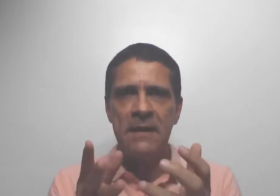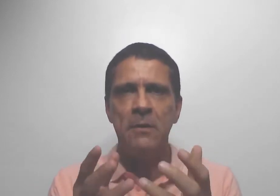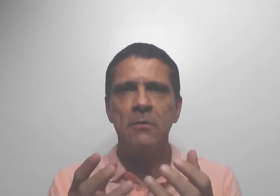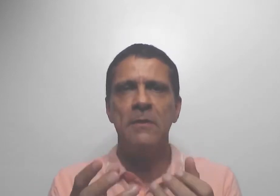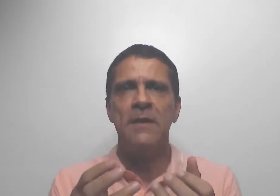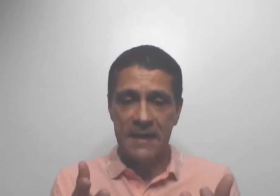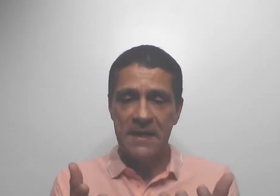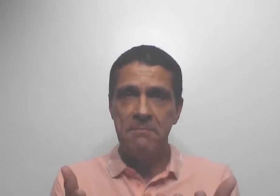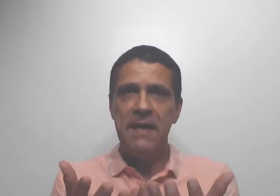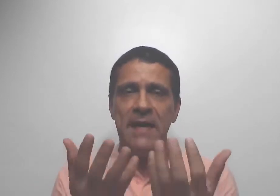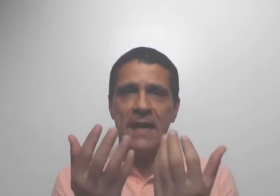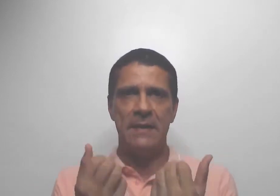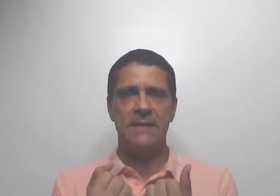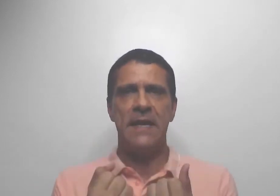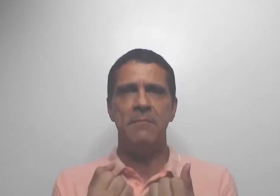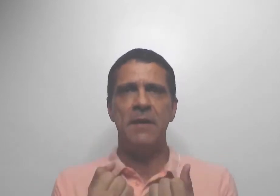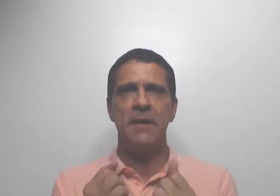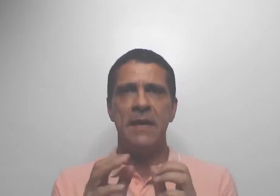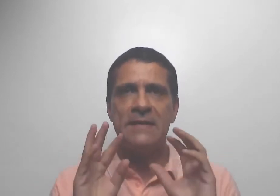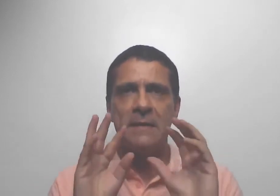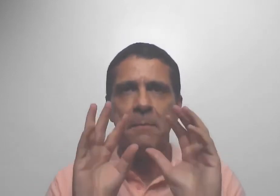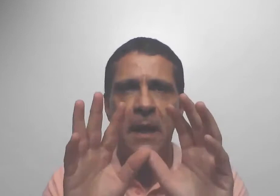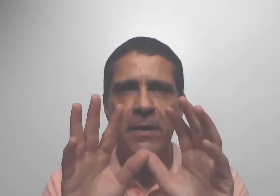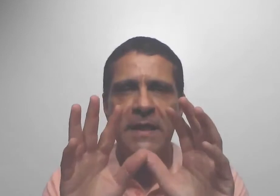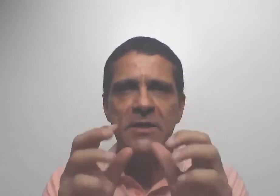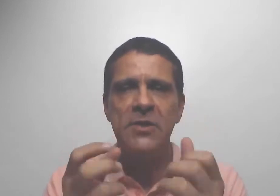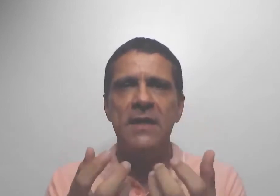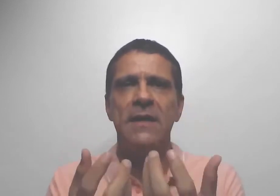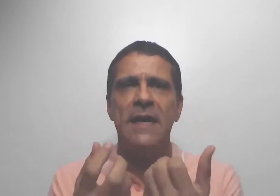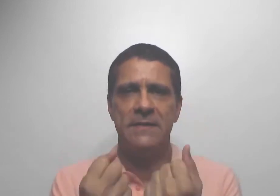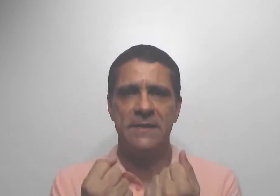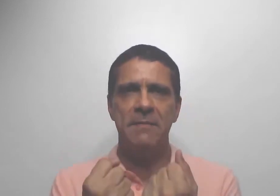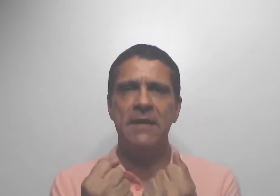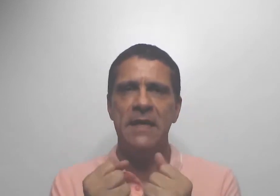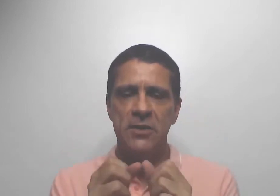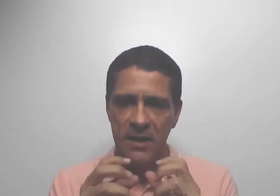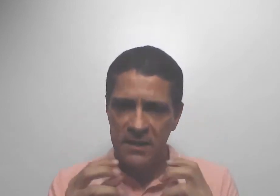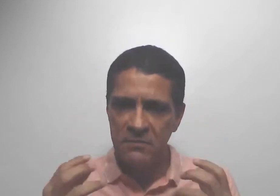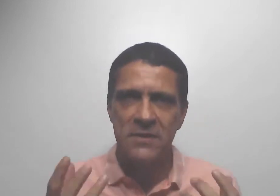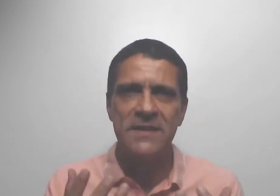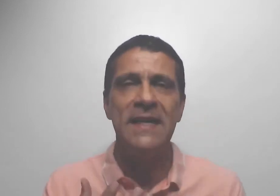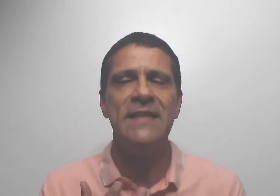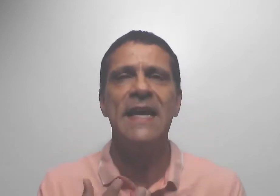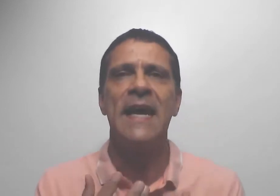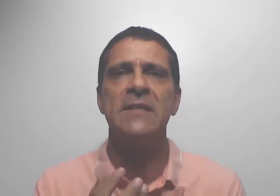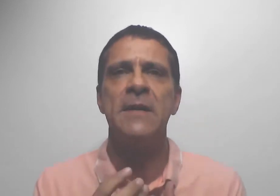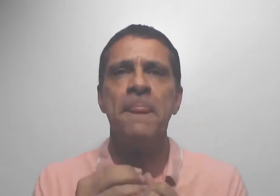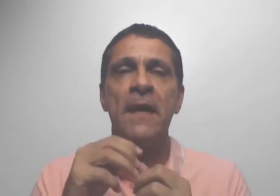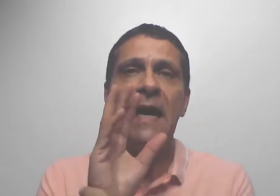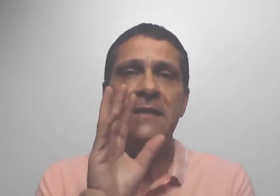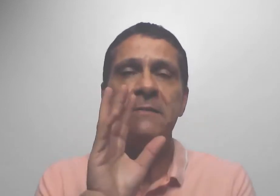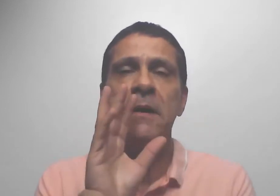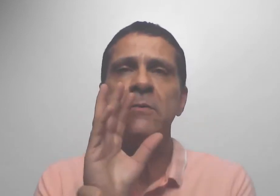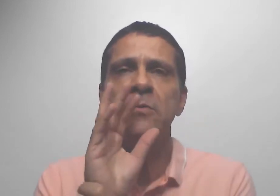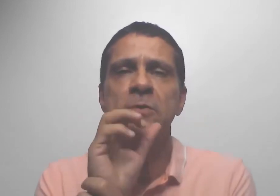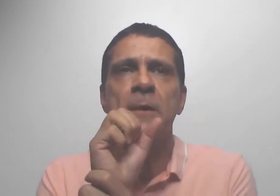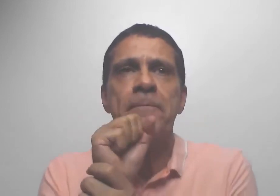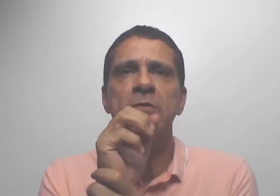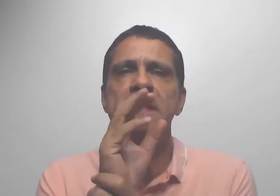emanam e que também recebem. Eles dão energia, recebem energia e você interage. E as mãos, quando